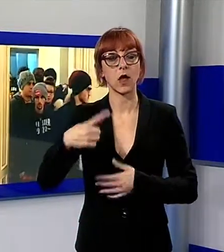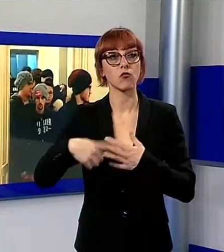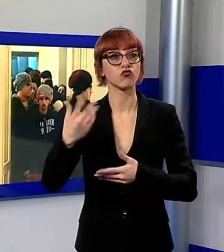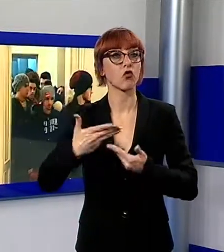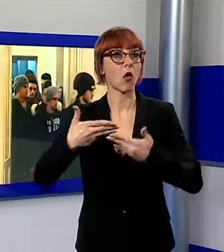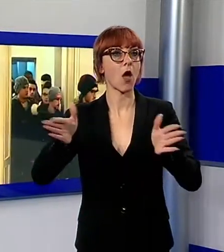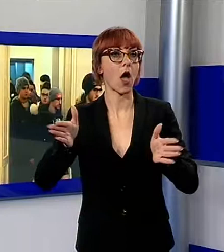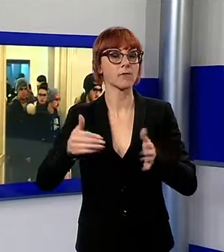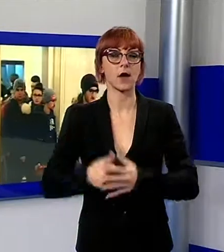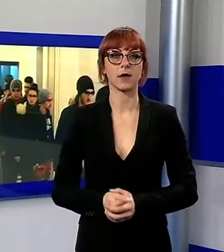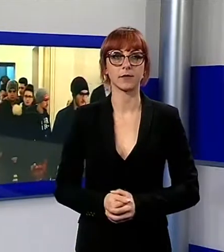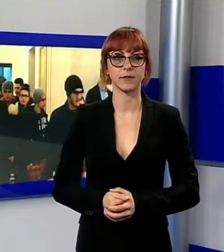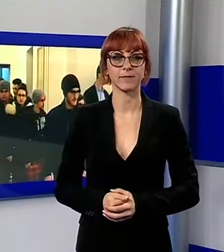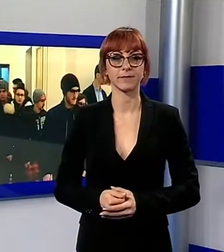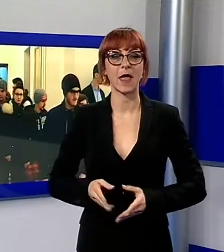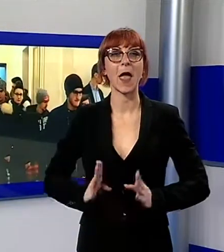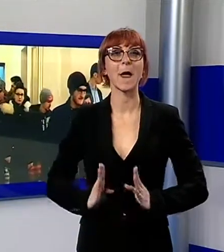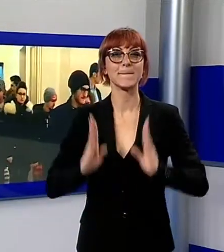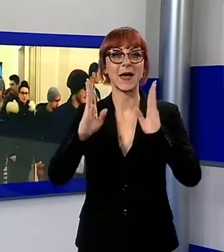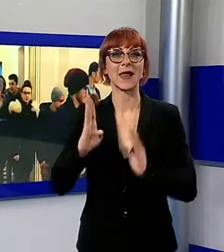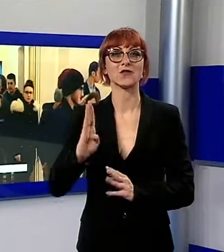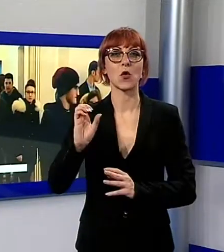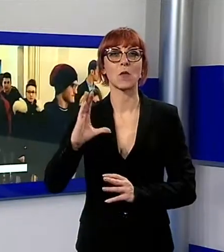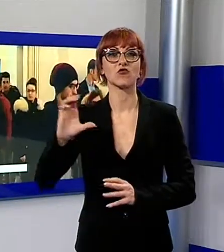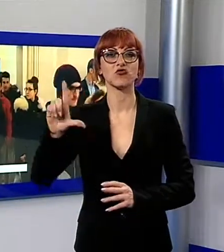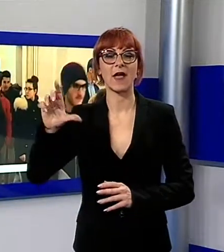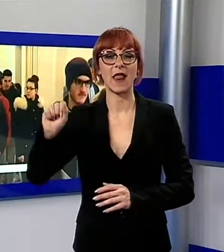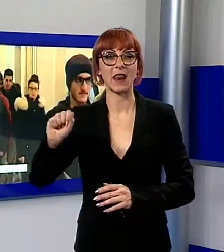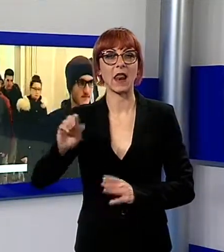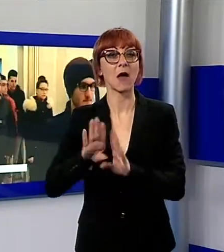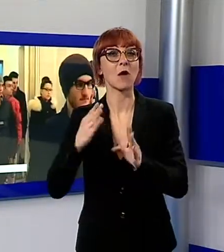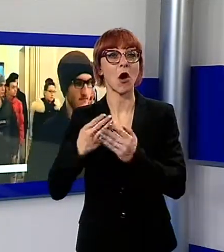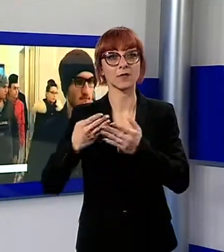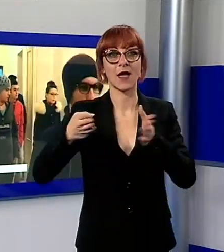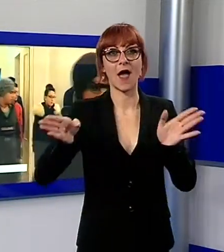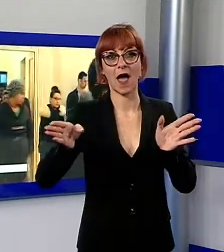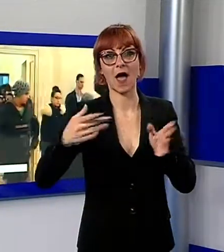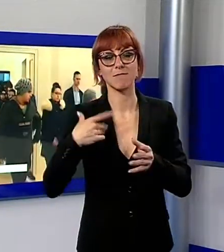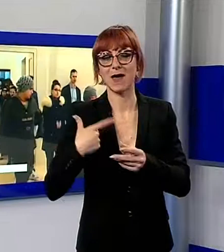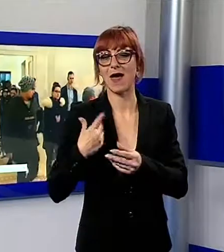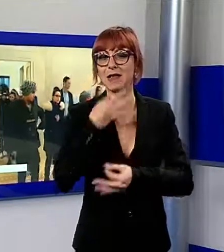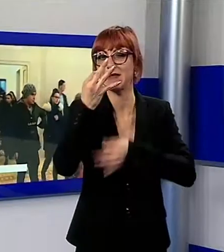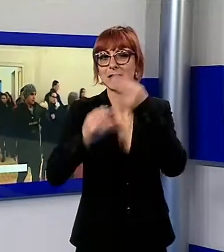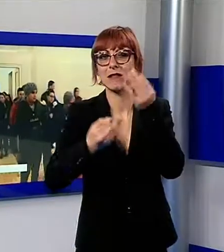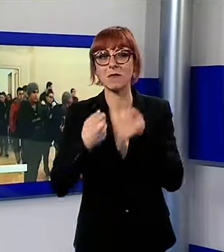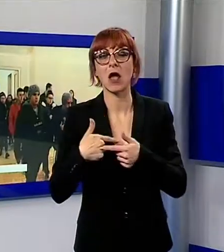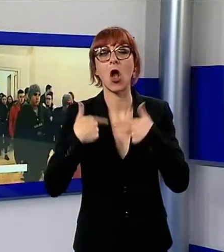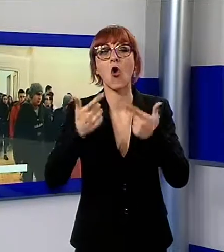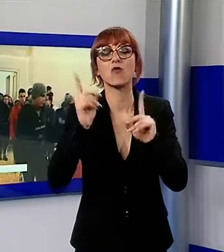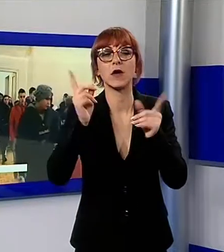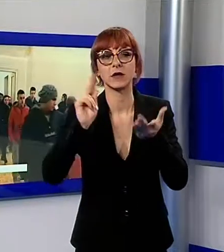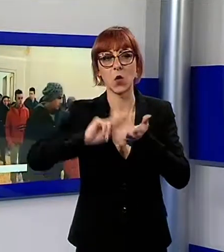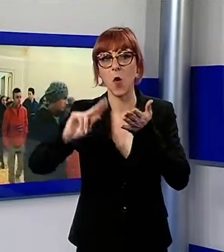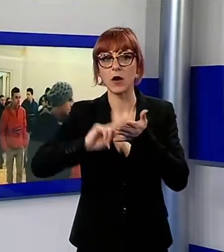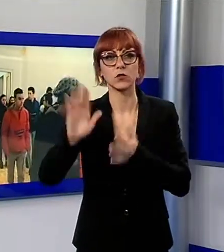Porte aperte a Palazzo Boccella per scoprire l'offerta formativa di Scuola MAID, il corso post diploma in management dell